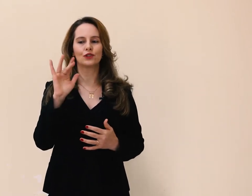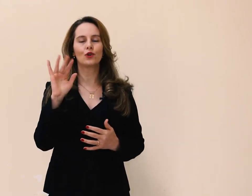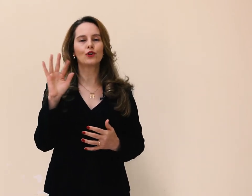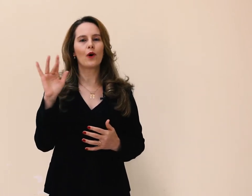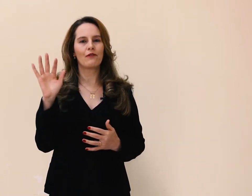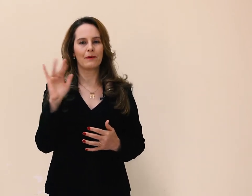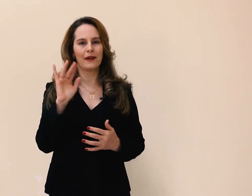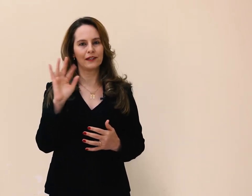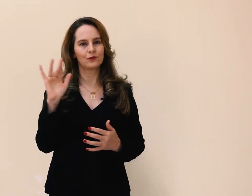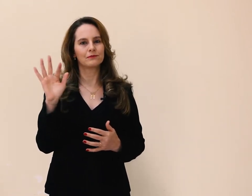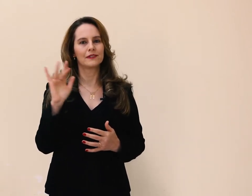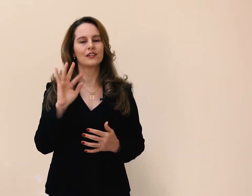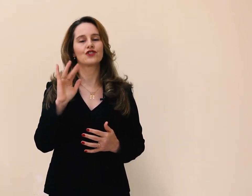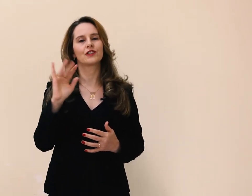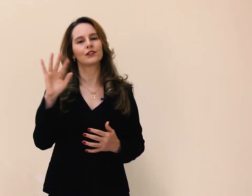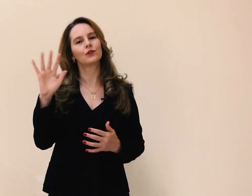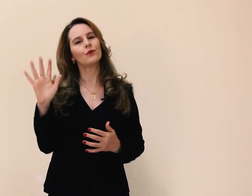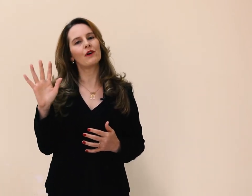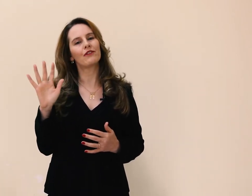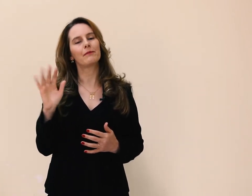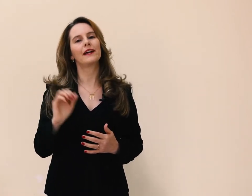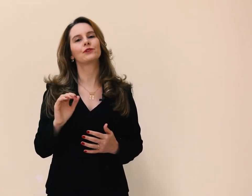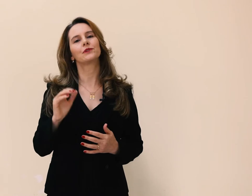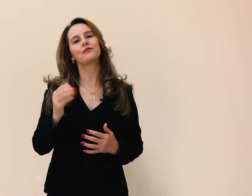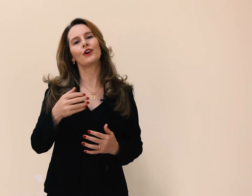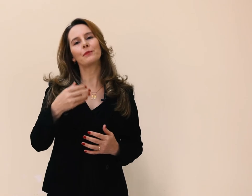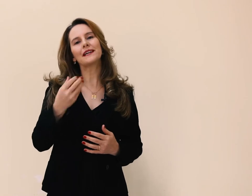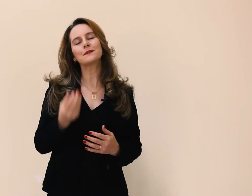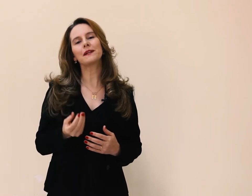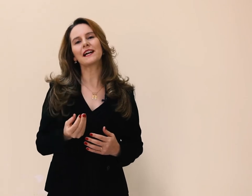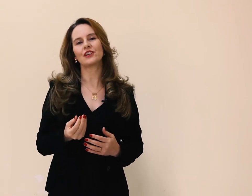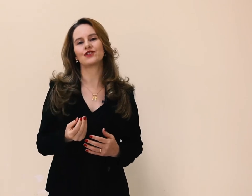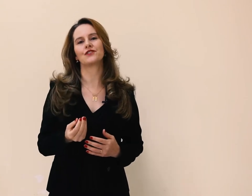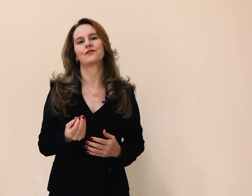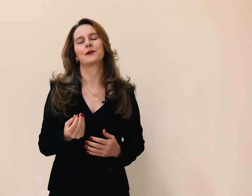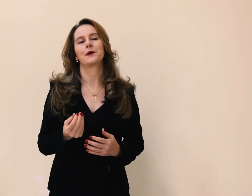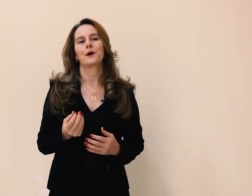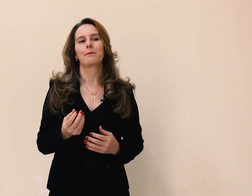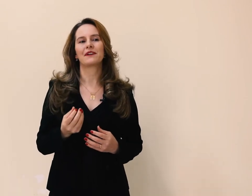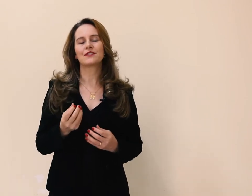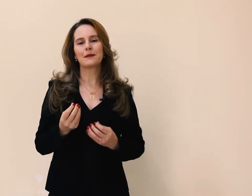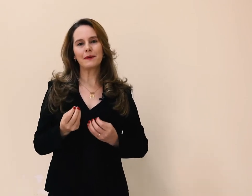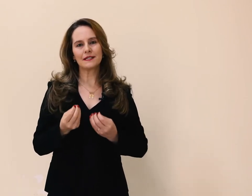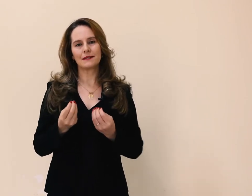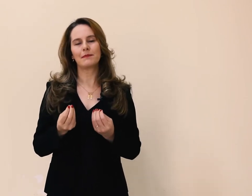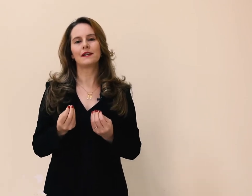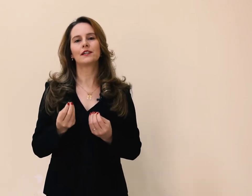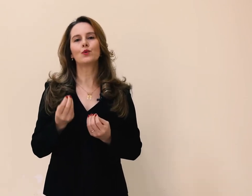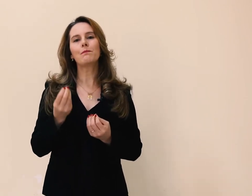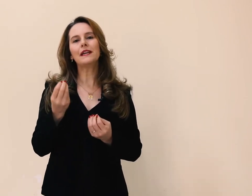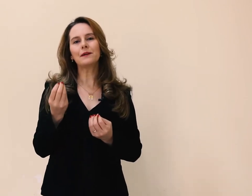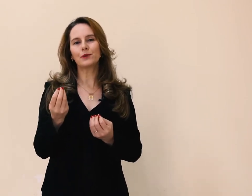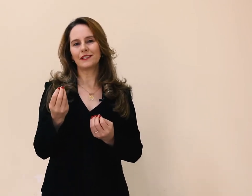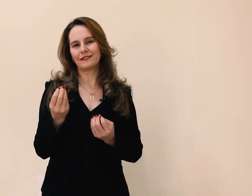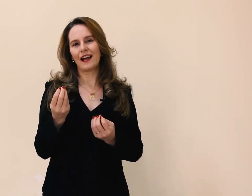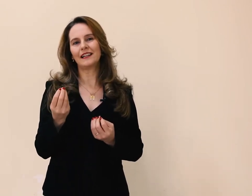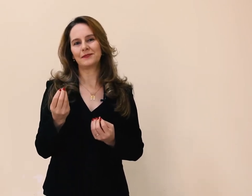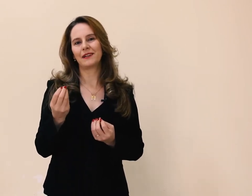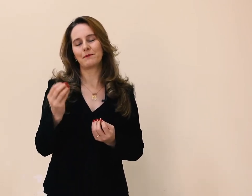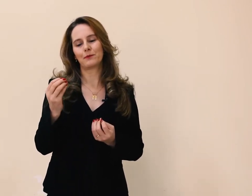todo o alfabeto, digitar todo o alfabeto de forma explicativa, para você perceber que o mínimo detalhe, uma